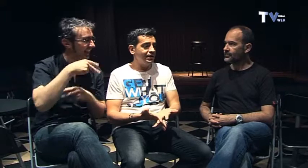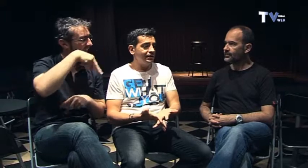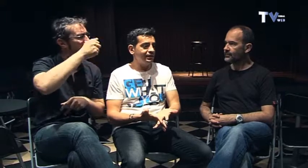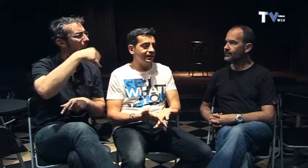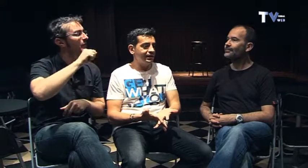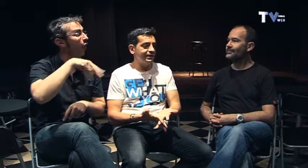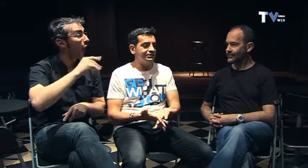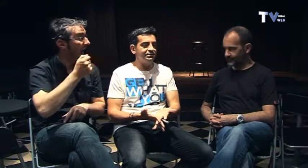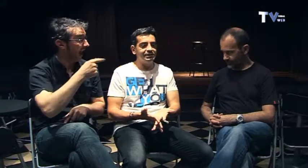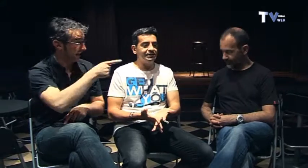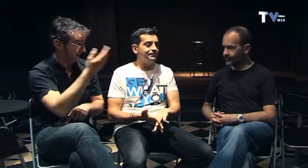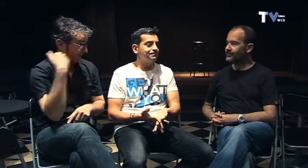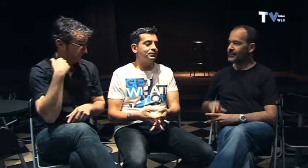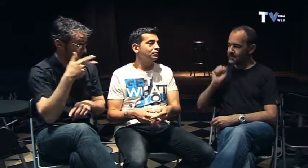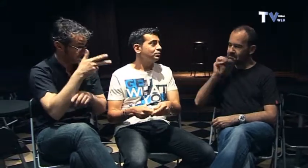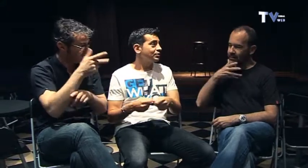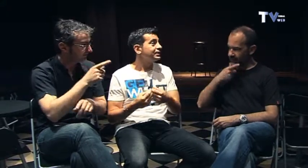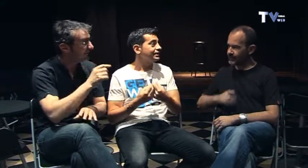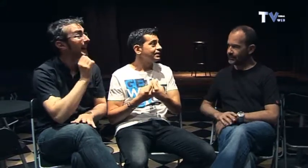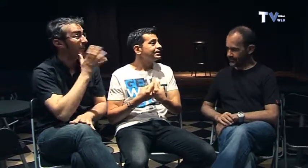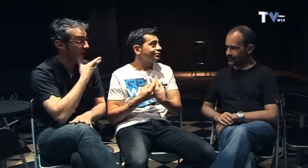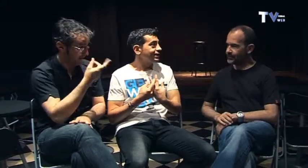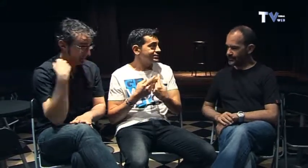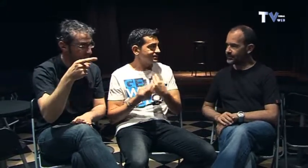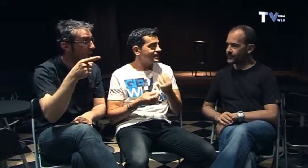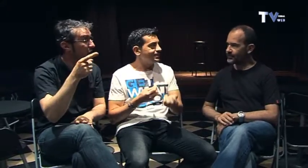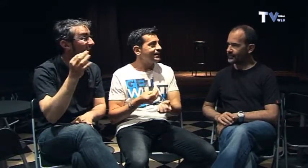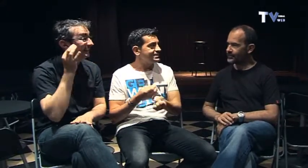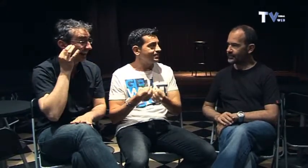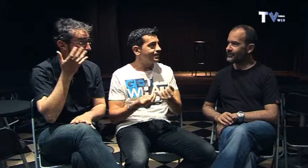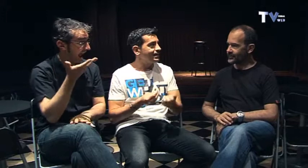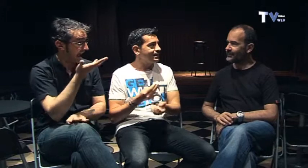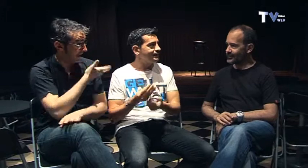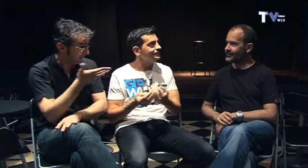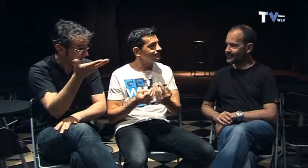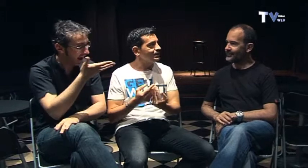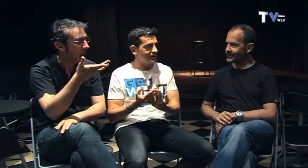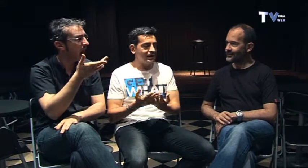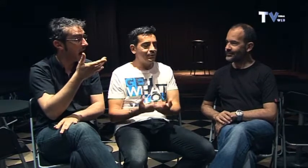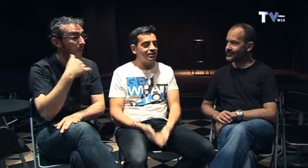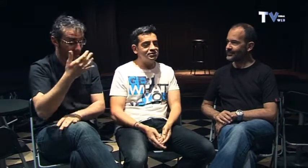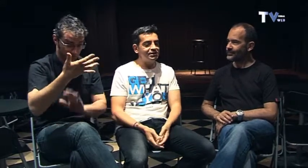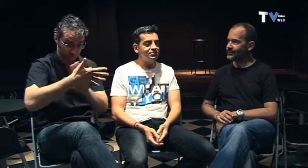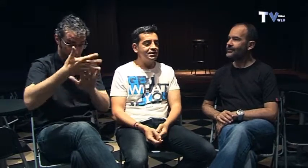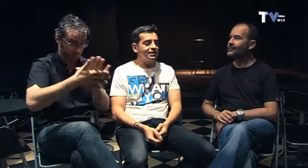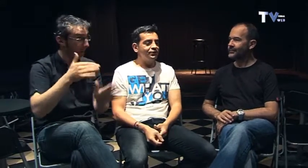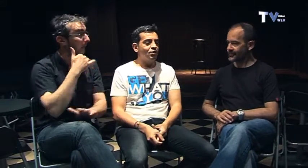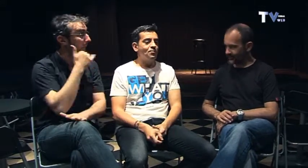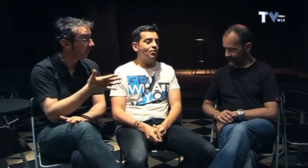que es un restaurante donde las camareras saben hablar la lengua de los signos y fue un poco